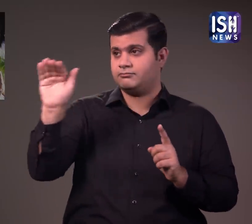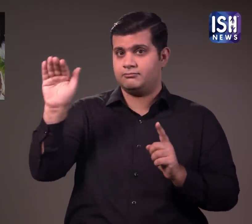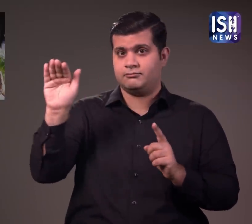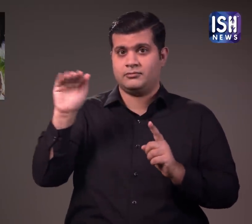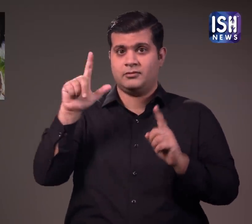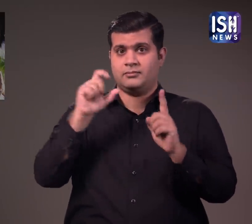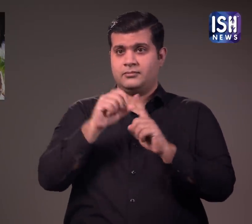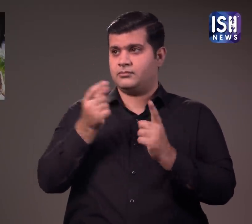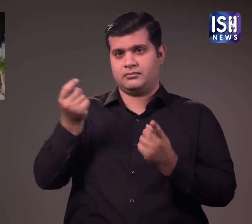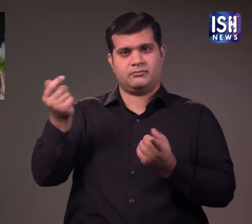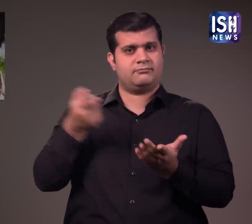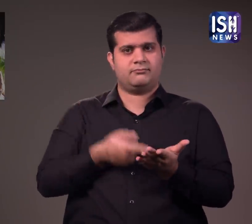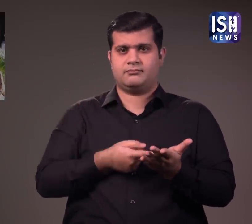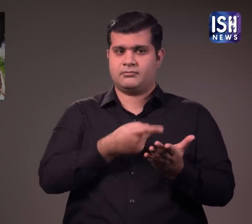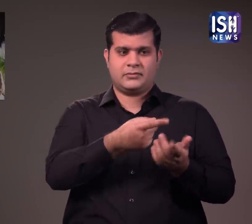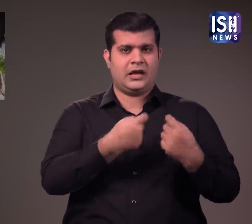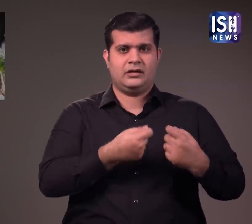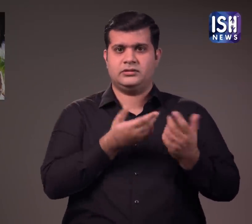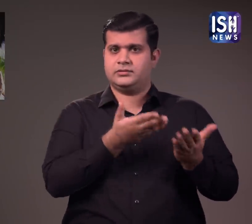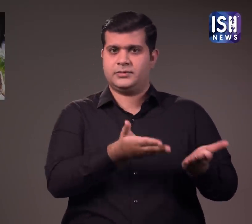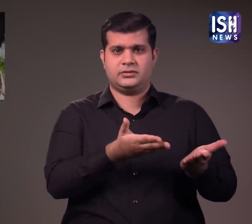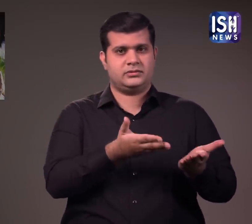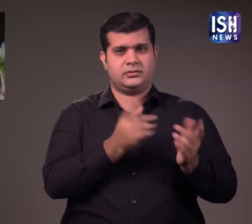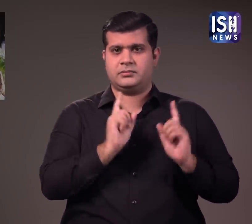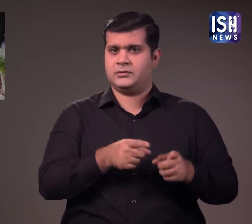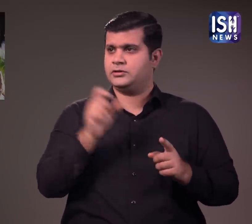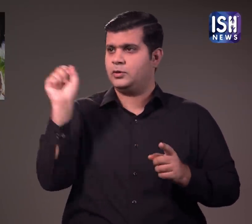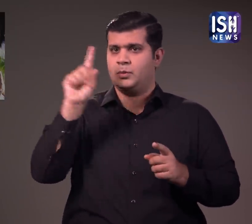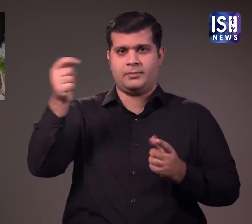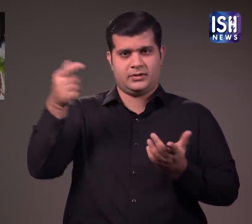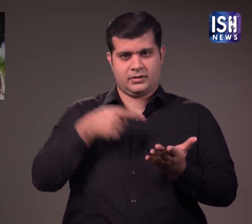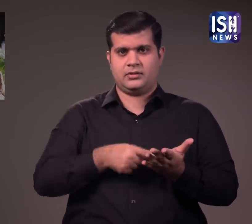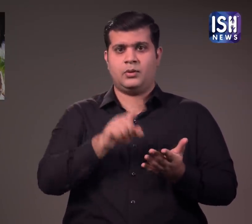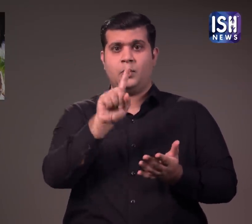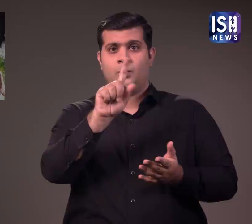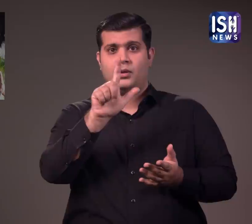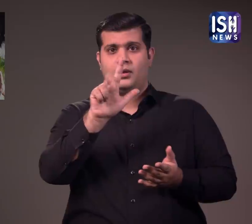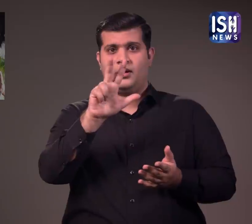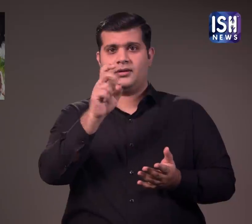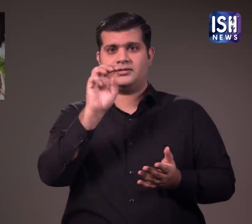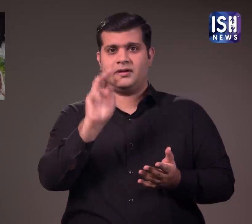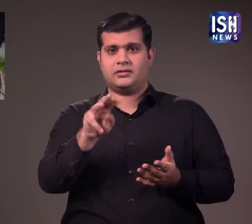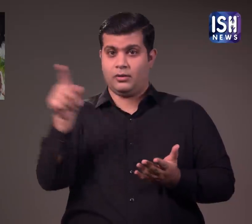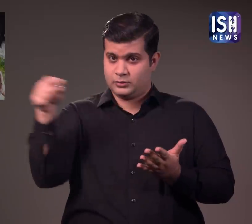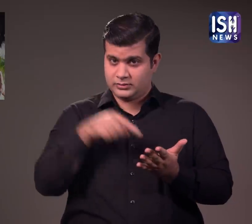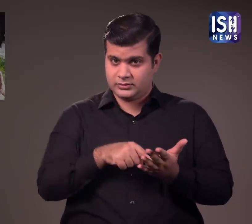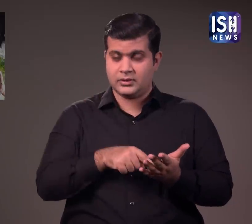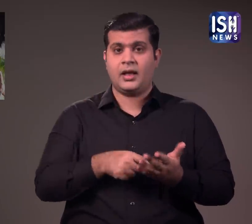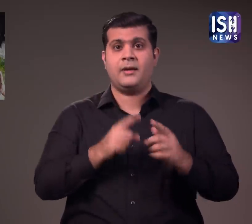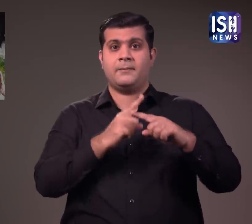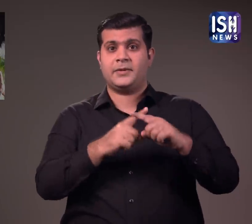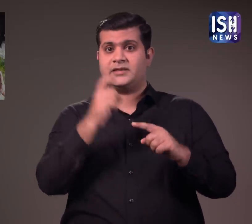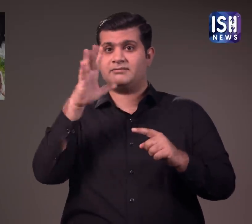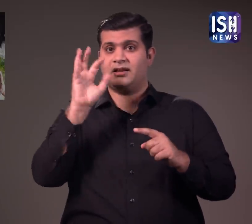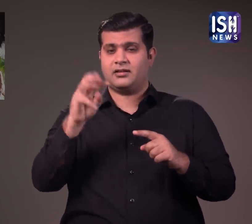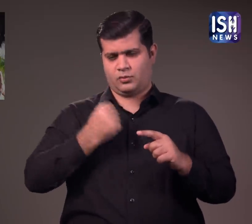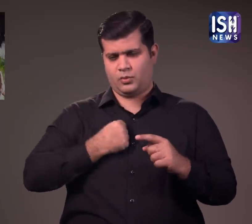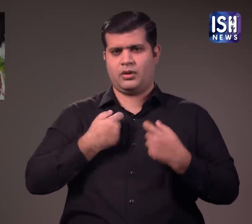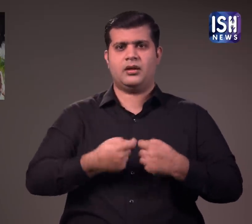रिया चाती थी कि लियांडर बेटी के इलाज के खर्च के लिए एक लाग सातासी हजार रुपए और खुद के लिए